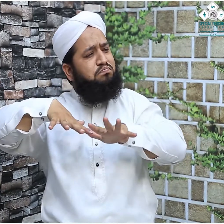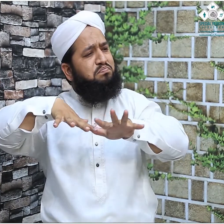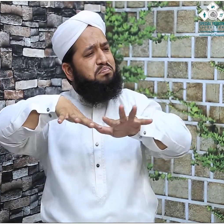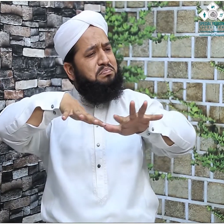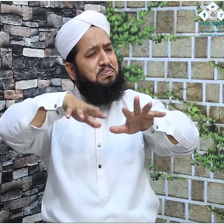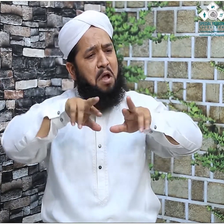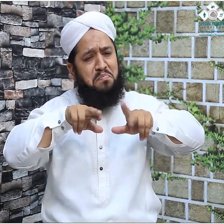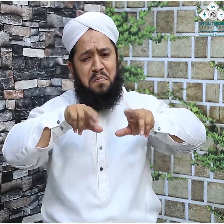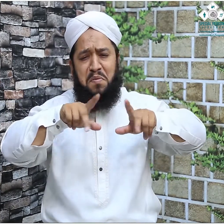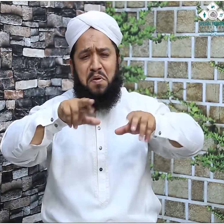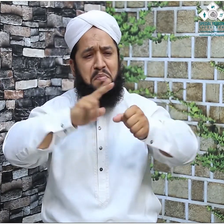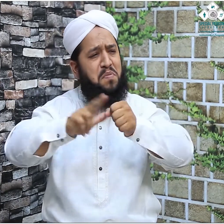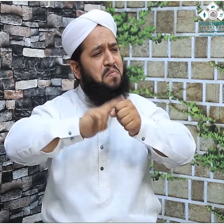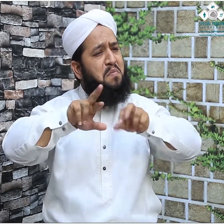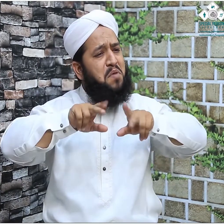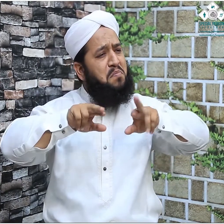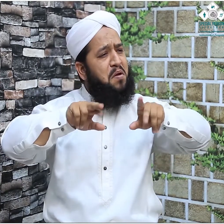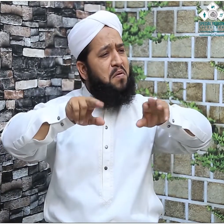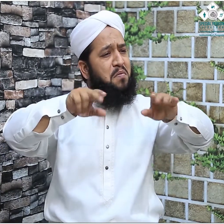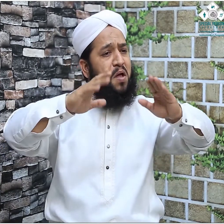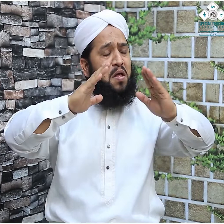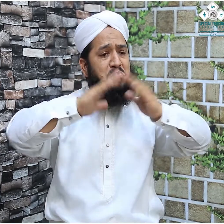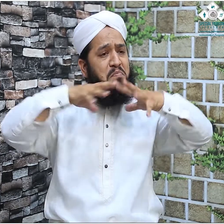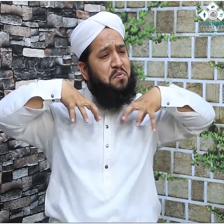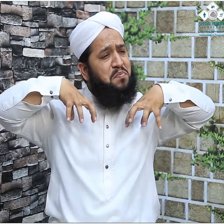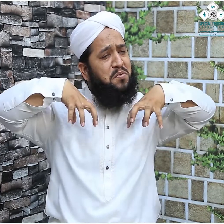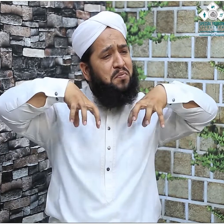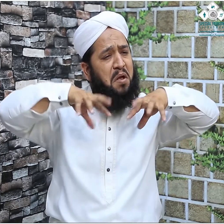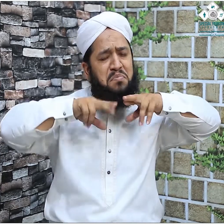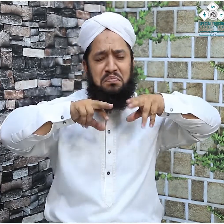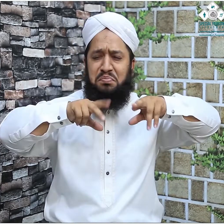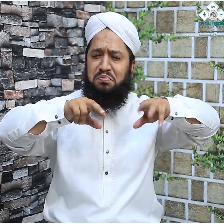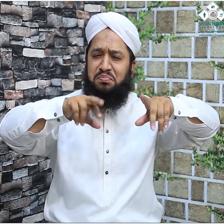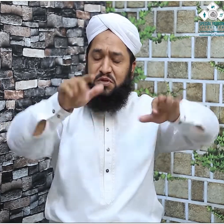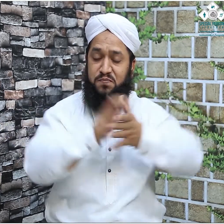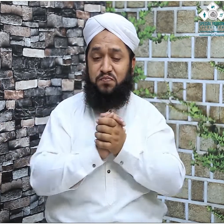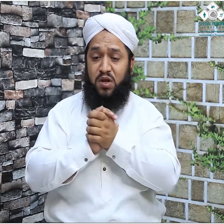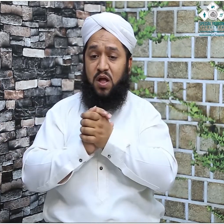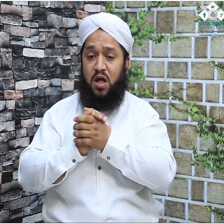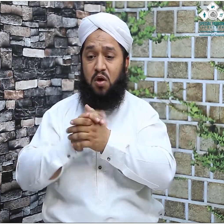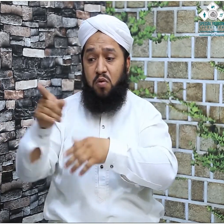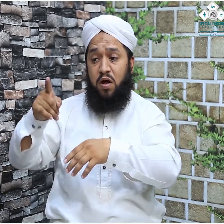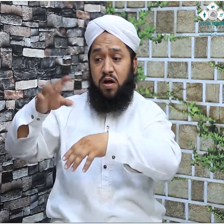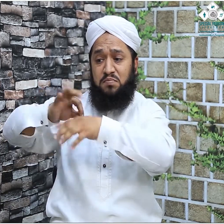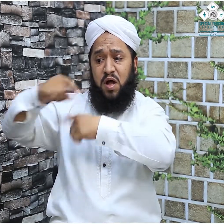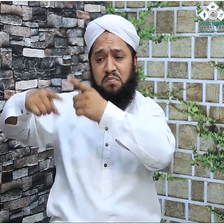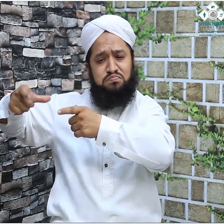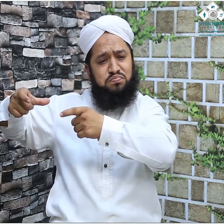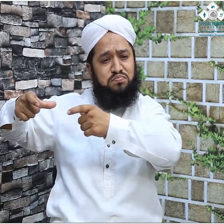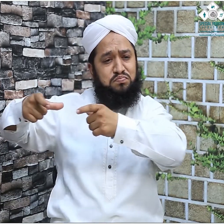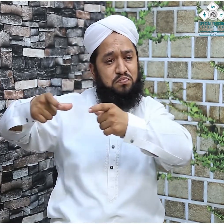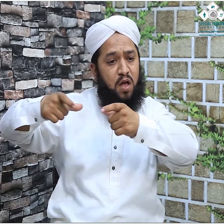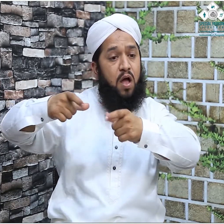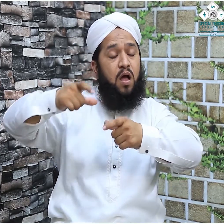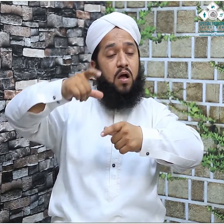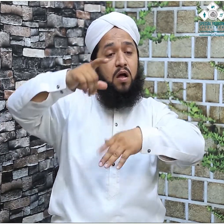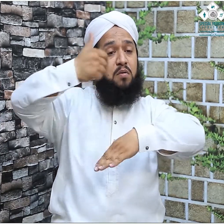زمانے میں یہ لوگ مکہ مکرمہ تک پہنچنے میں کابل ہوئے تو کرامتہ کے سردار ابو طاہر سلیمان بن الحسن نے